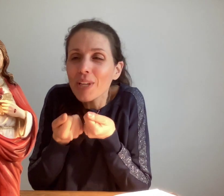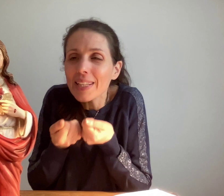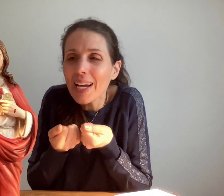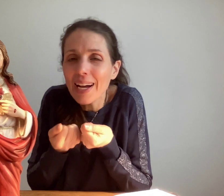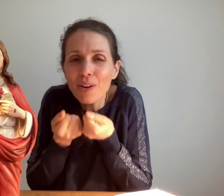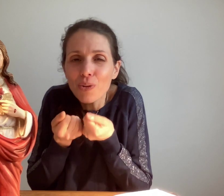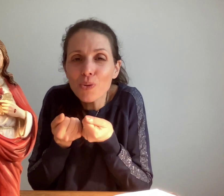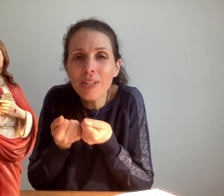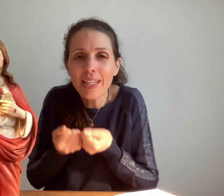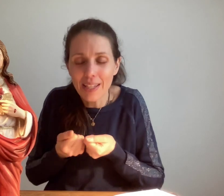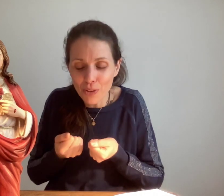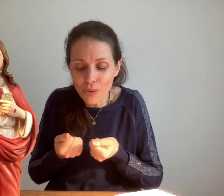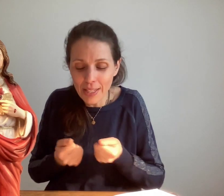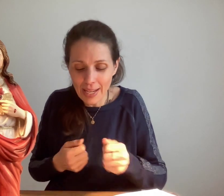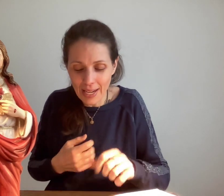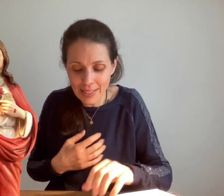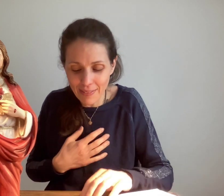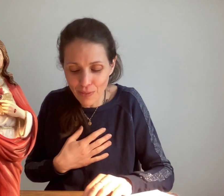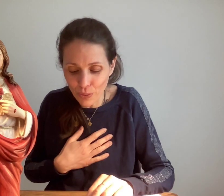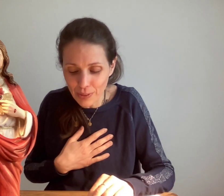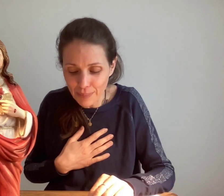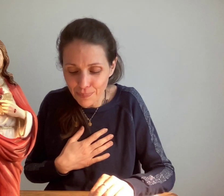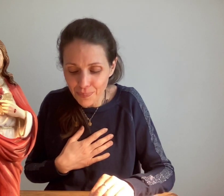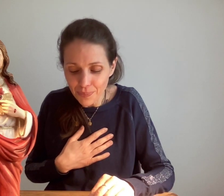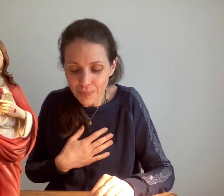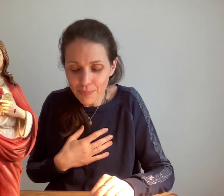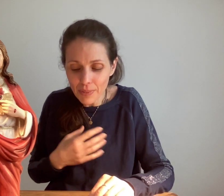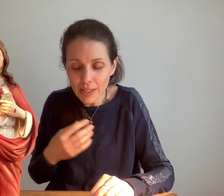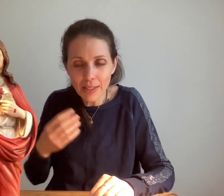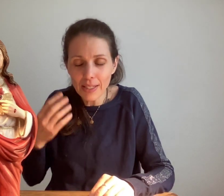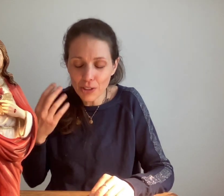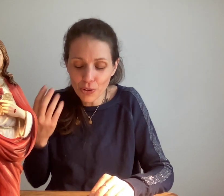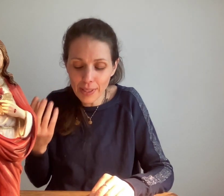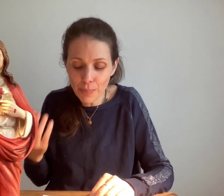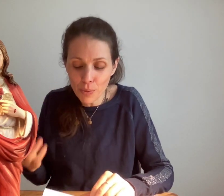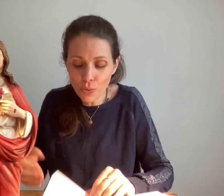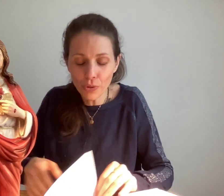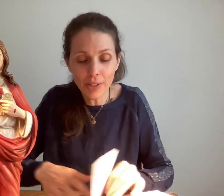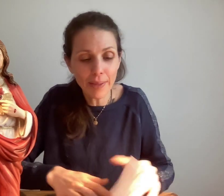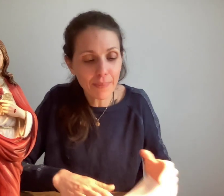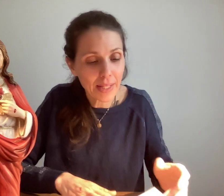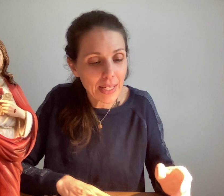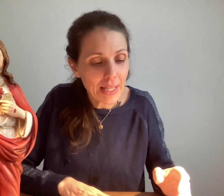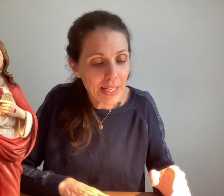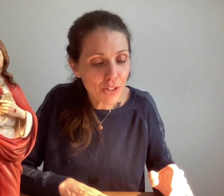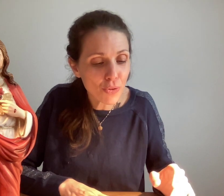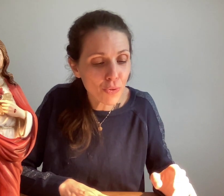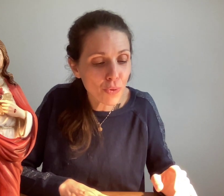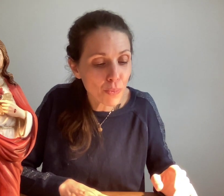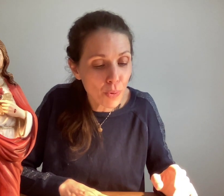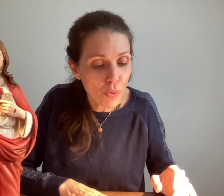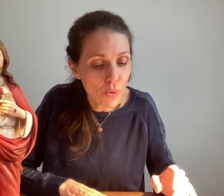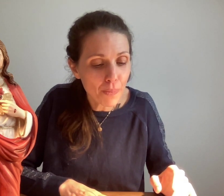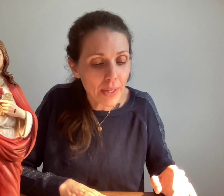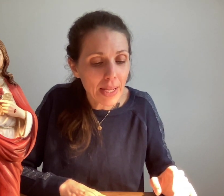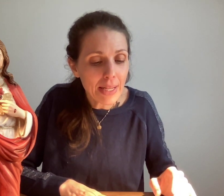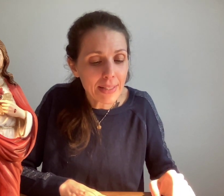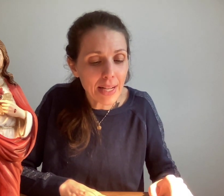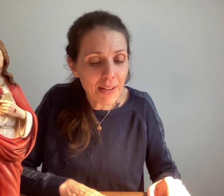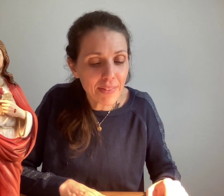gardera unie, unie à la divine volonté. « Je t'ai beaucoup donné et je veux beaucoup. C'est la vie